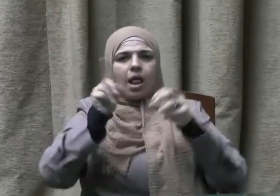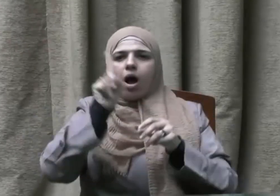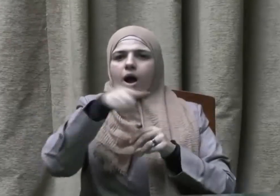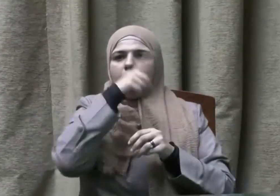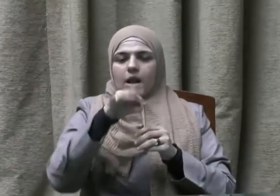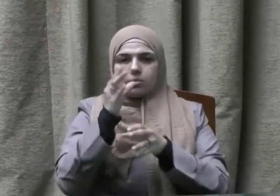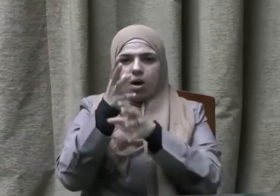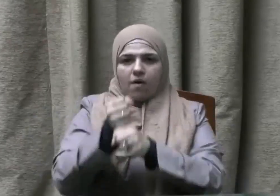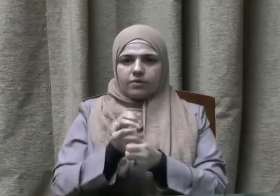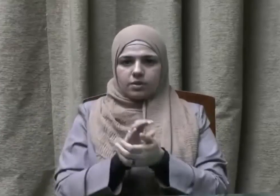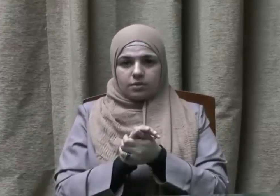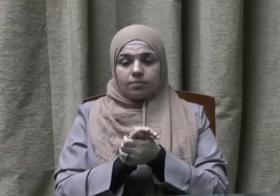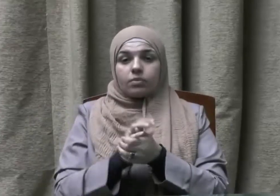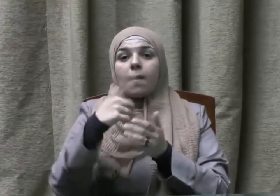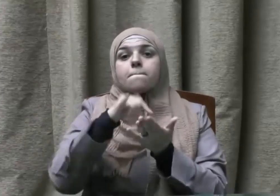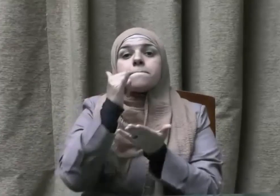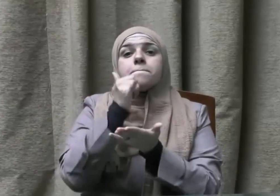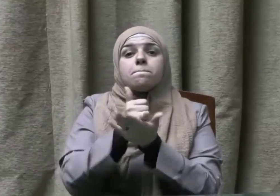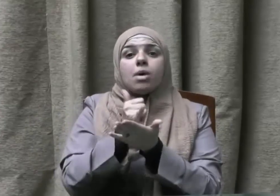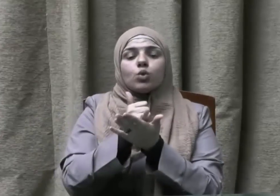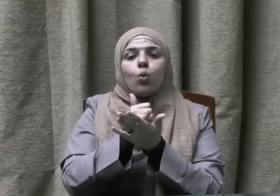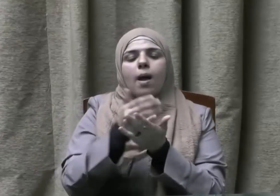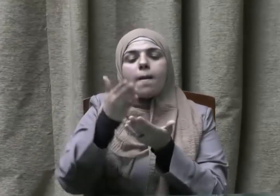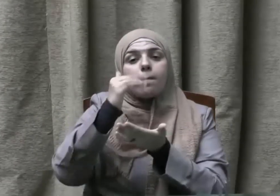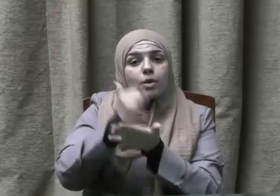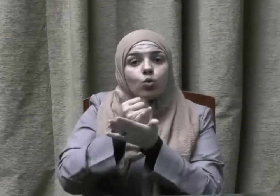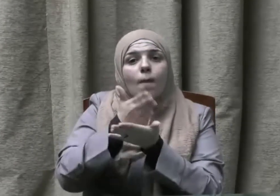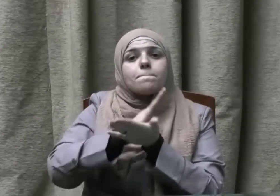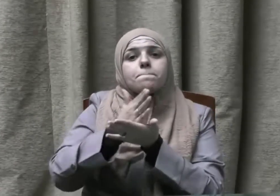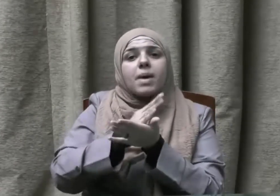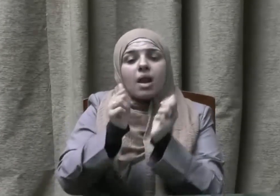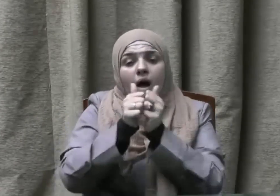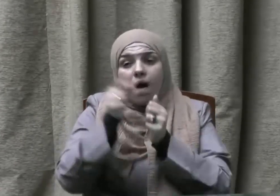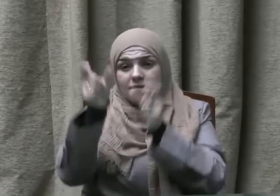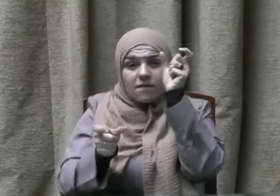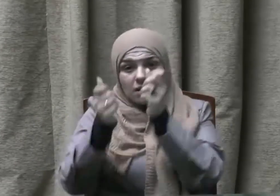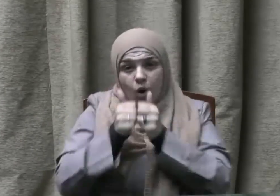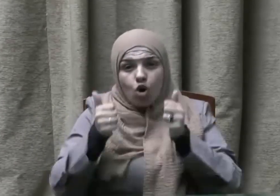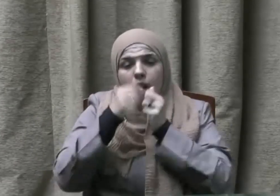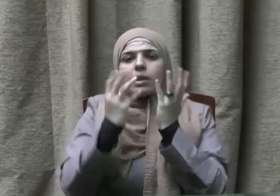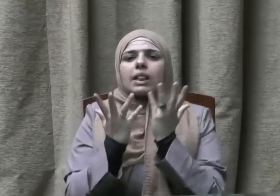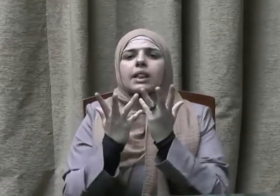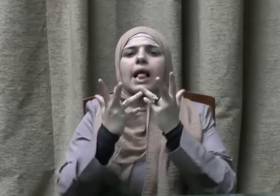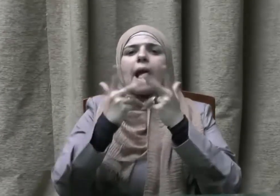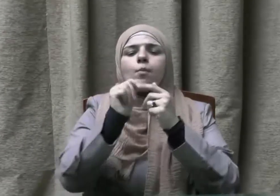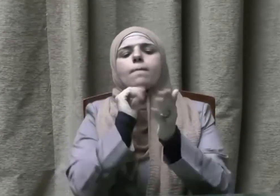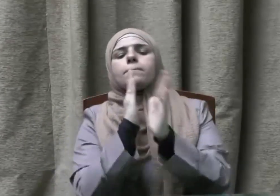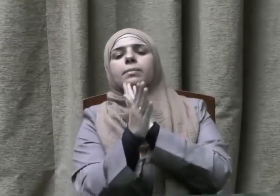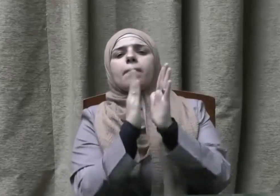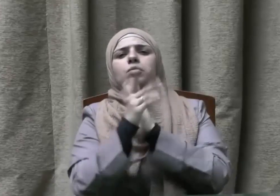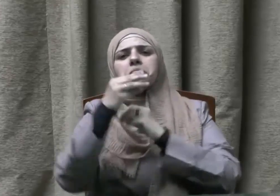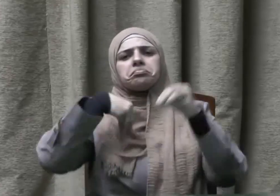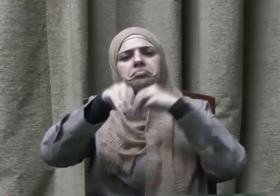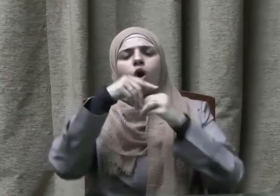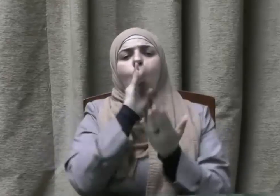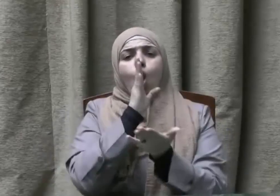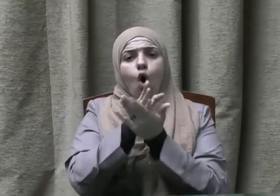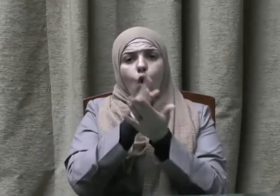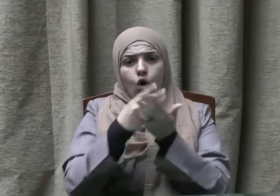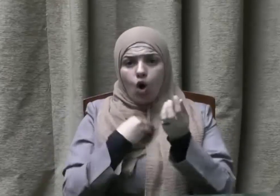بين جميع أفرادها وعدم تجاهلها أو التفريط فيها فالمسؤولية بين